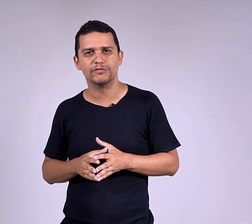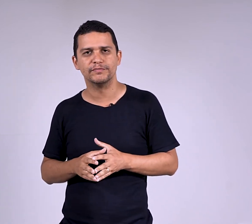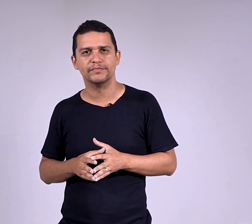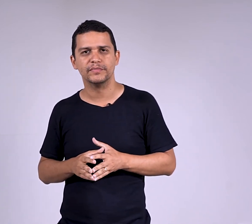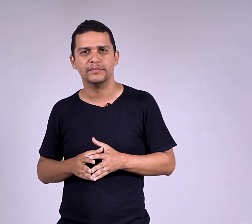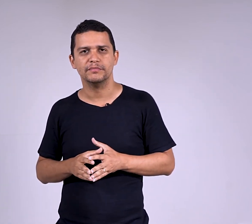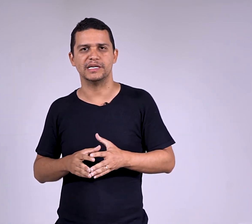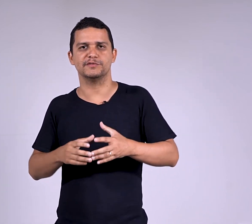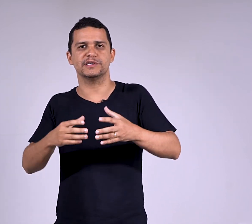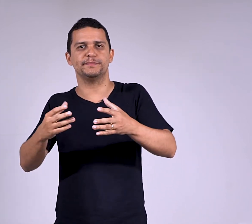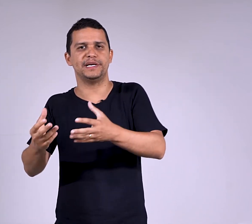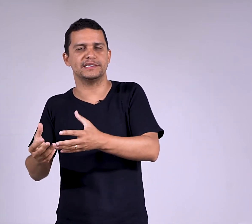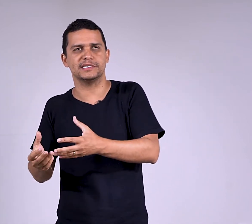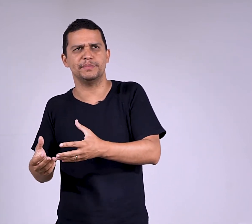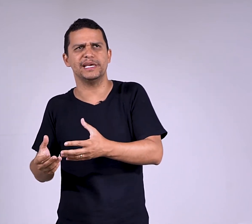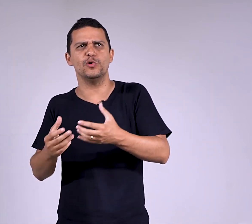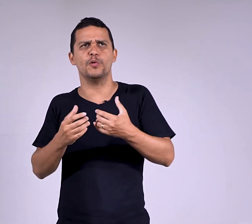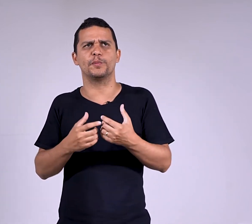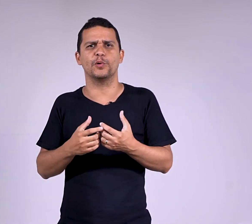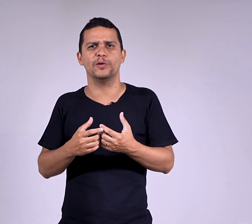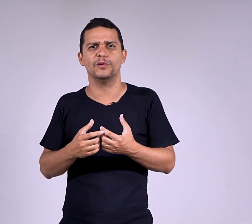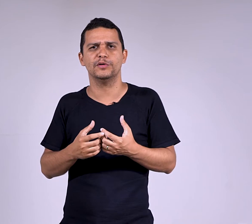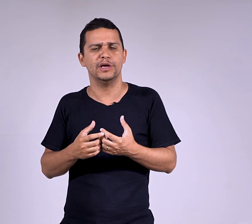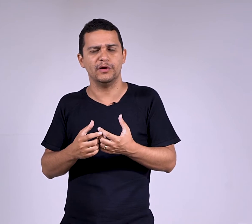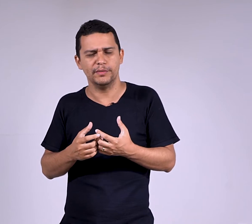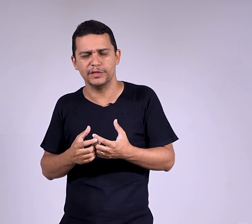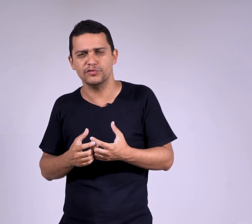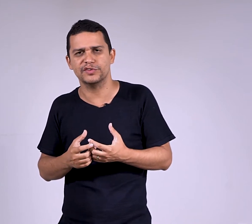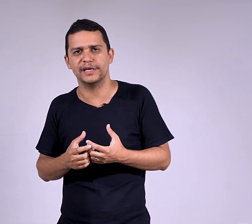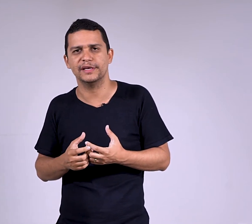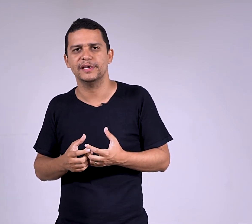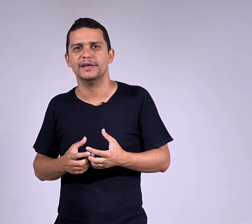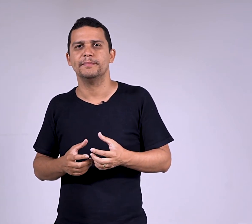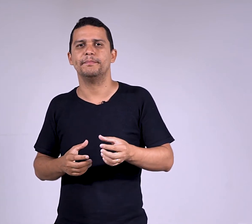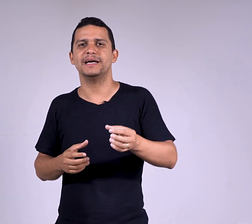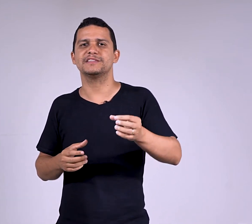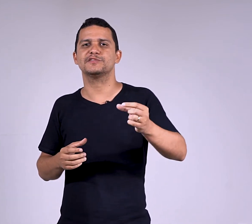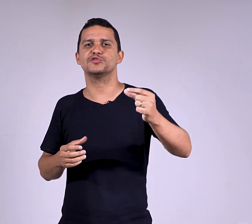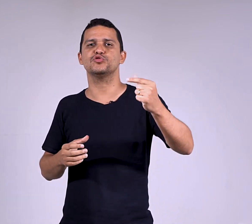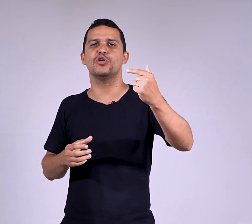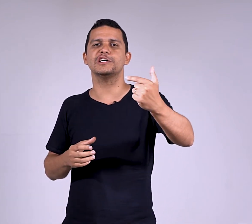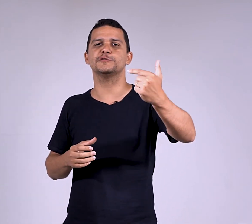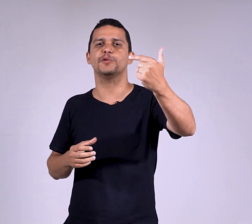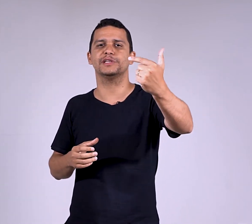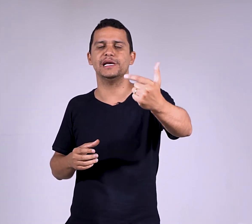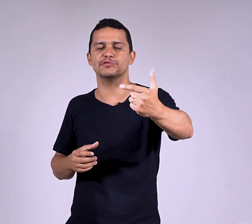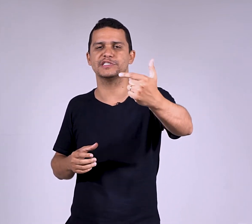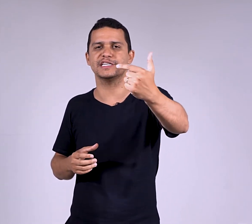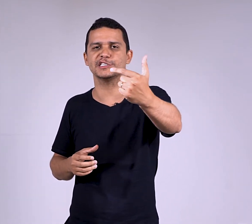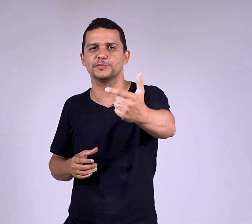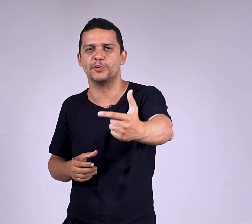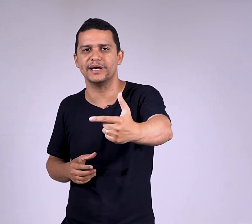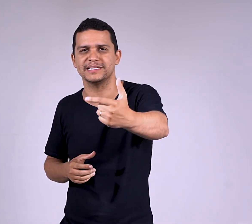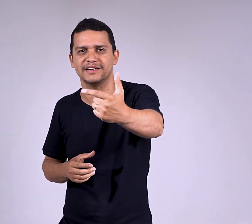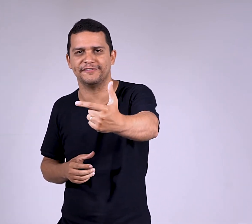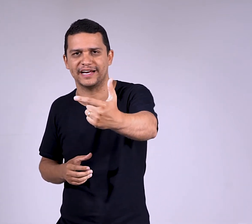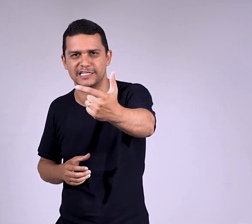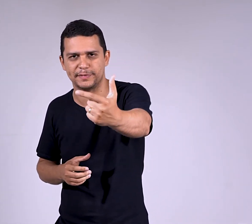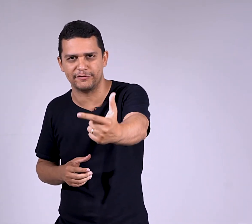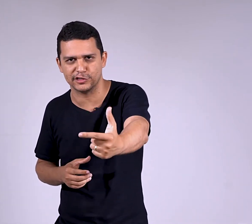Mas você pensa assim, mas quem comprou? É, eu realmente não sei. Mas nós podemos transpor essa frase para a voz